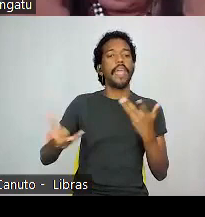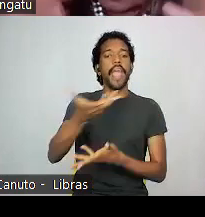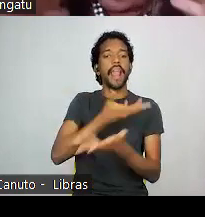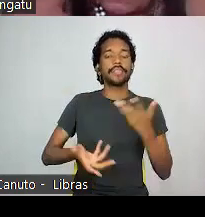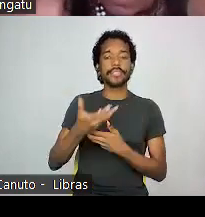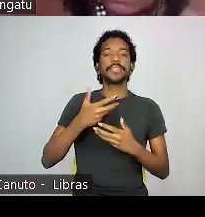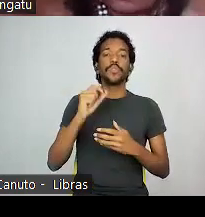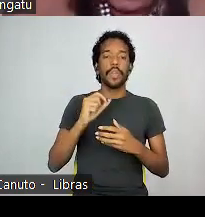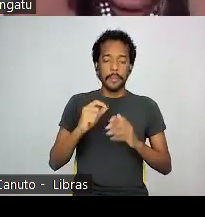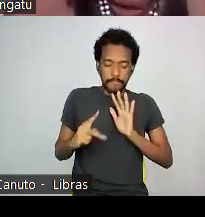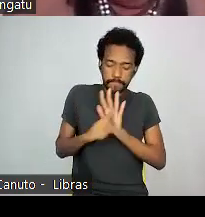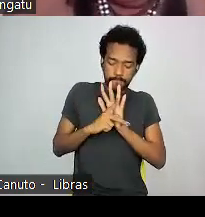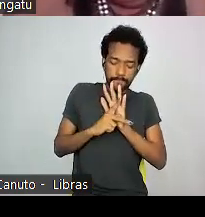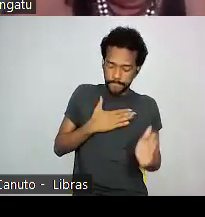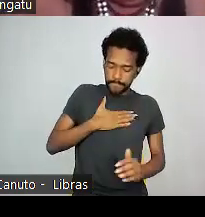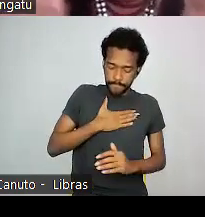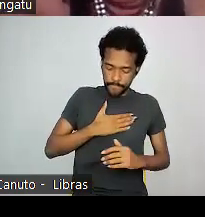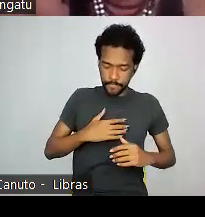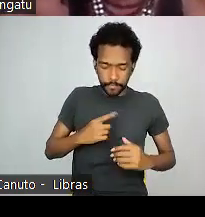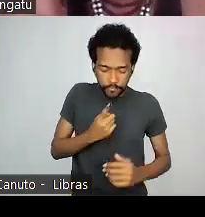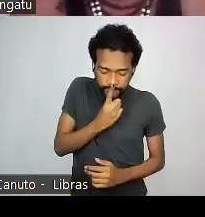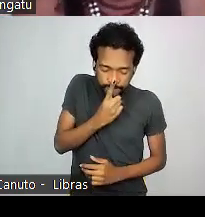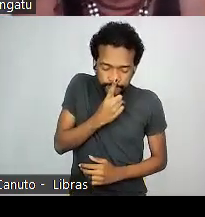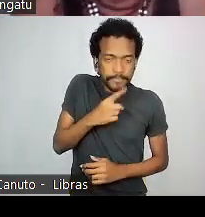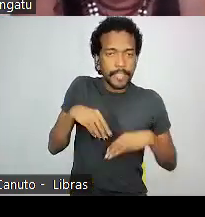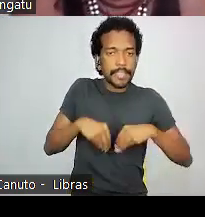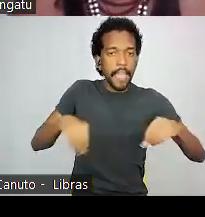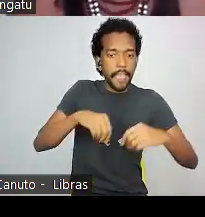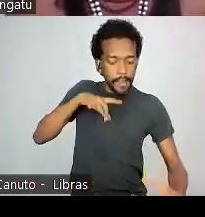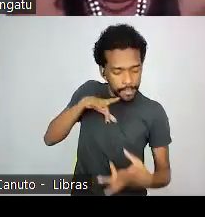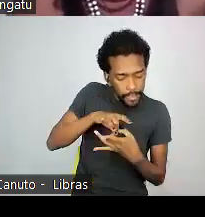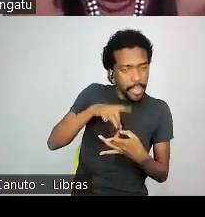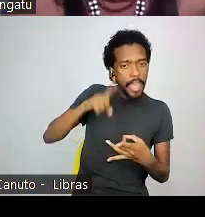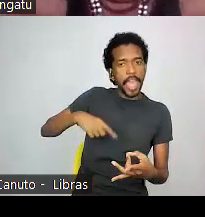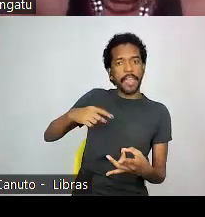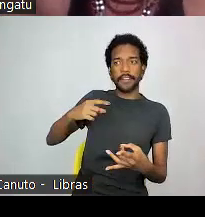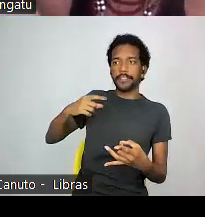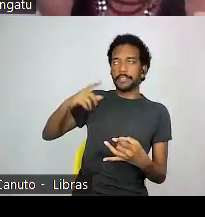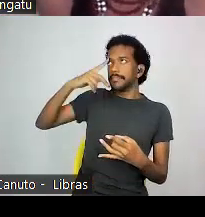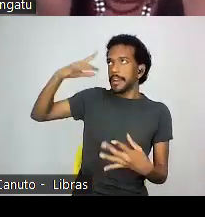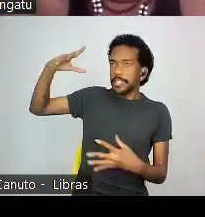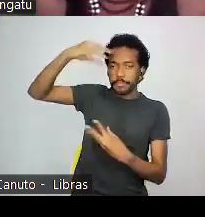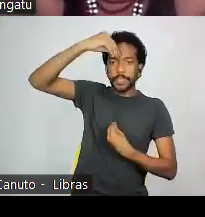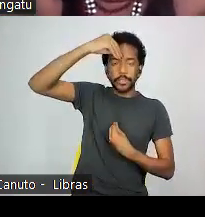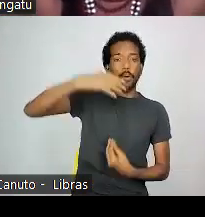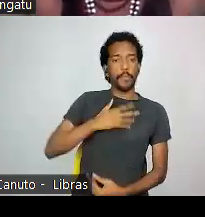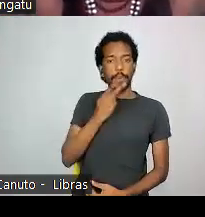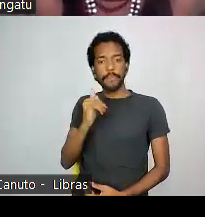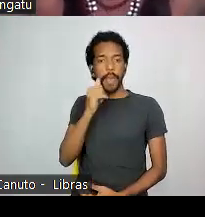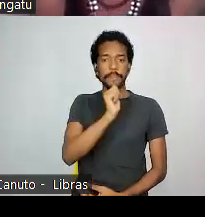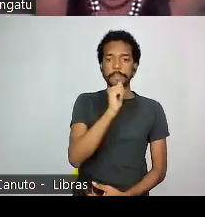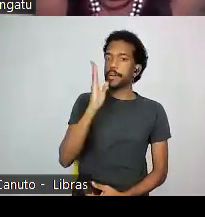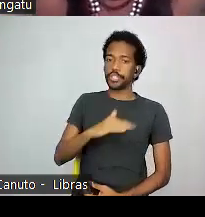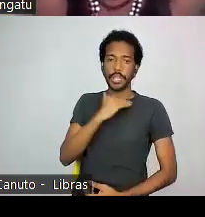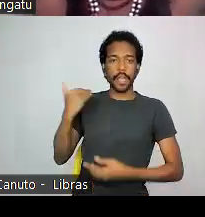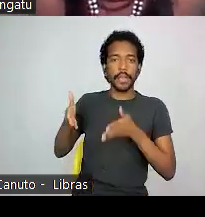pertencimento com a terra. É uma relação espiritual. meu pai e minha mãe já encantaram. Eu converso